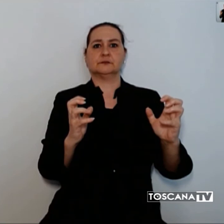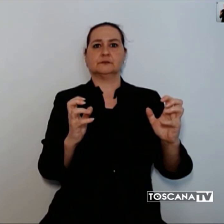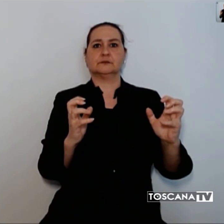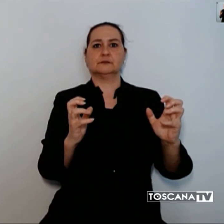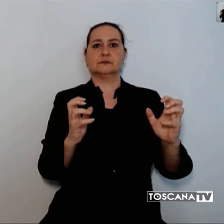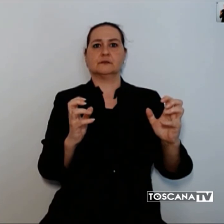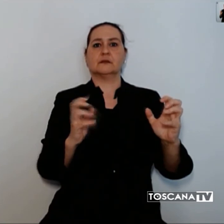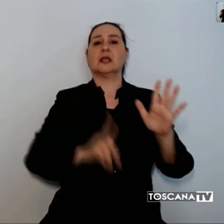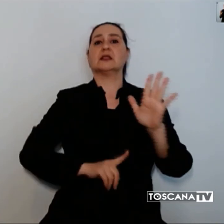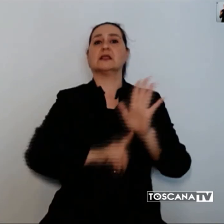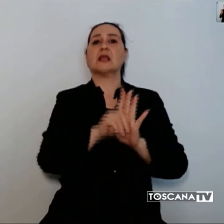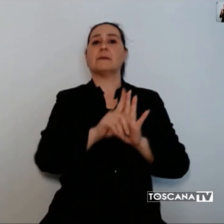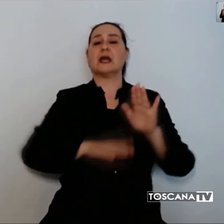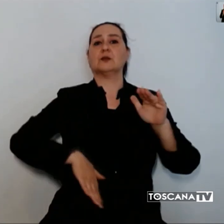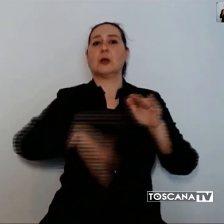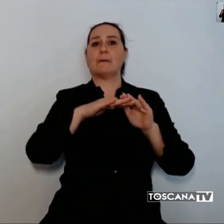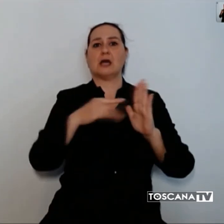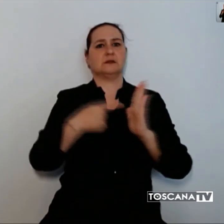rimangono massime.